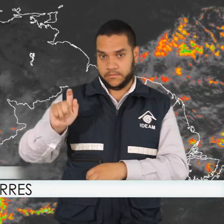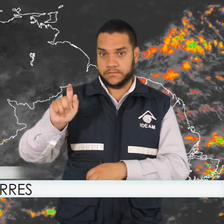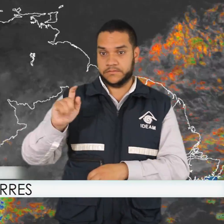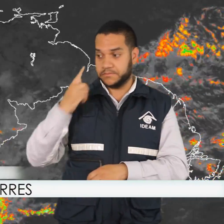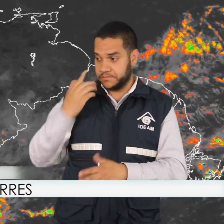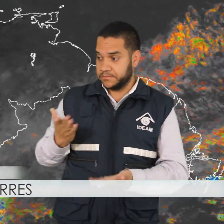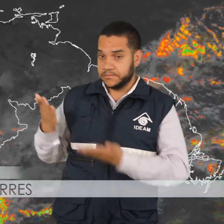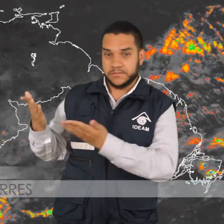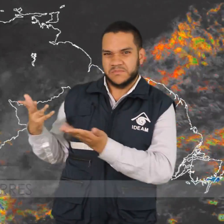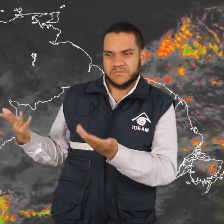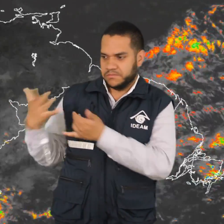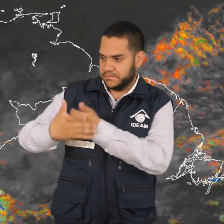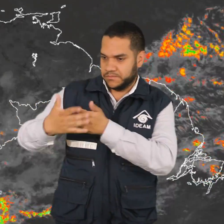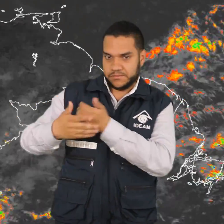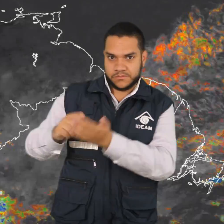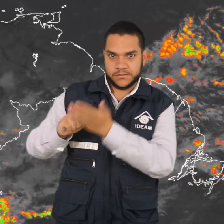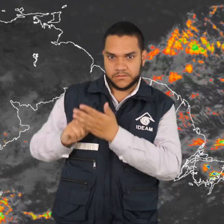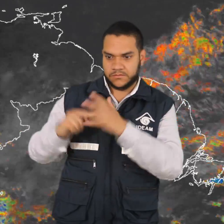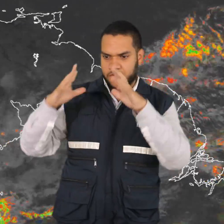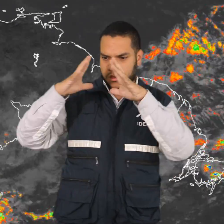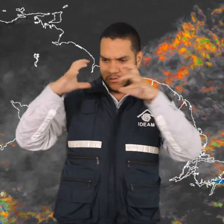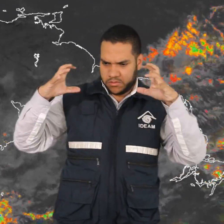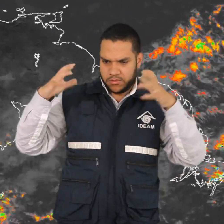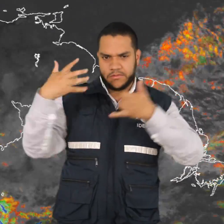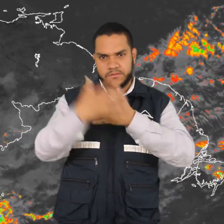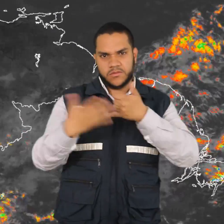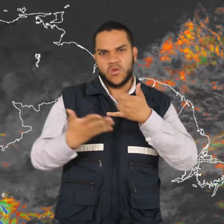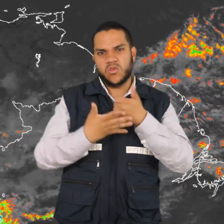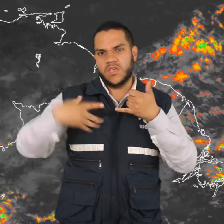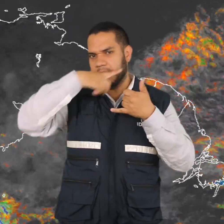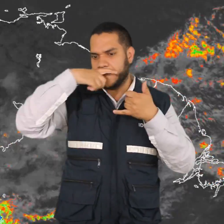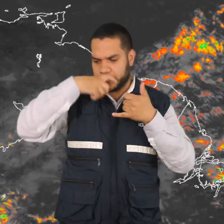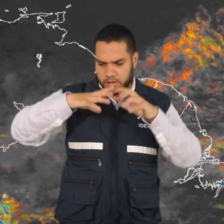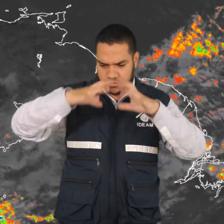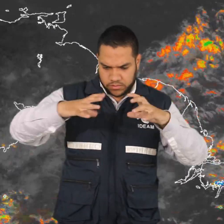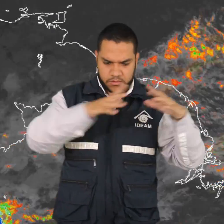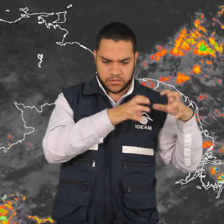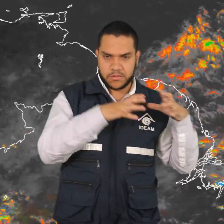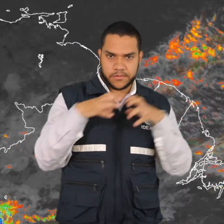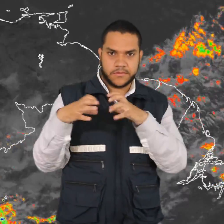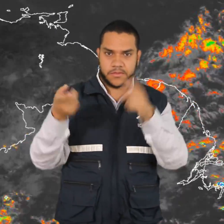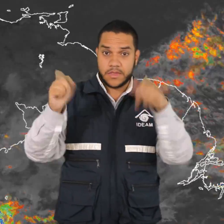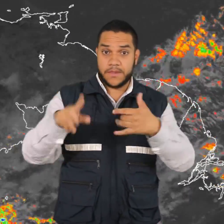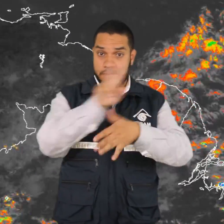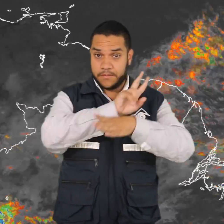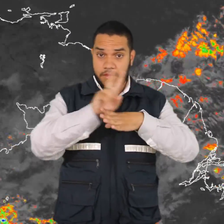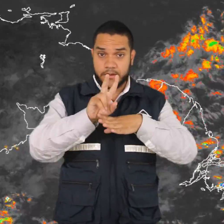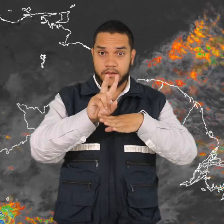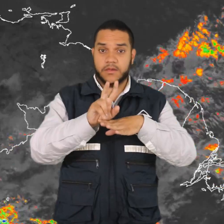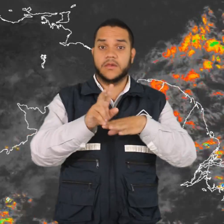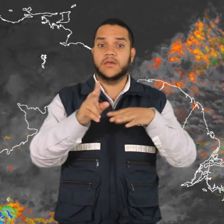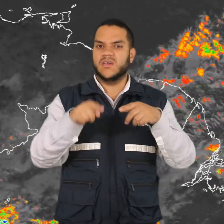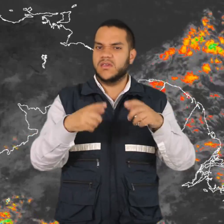satelital en las últimas horas se observa nubosidad esparcida en toda la región de la Amazonía, como también en el Bichada. Para la región pacífica se